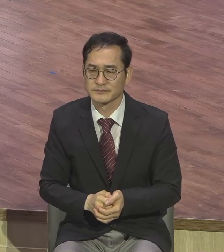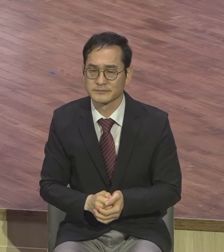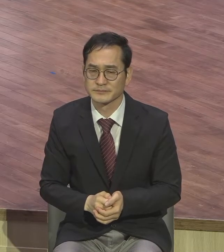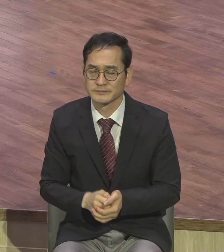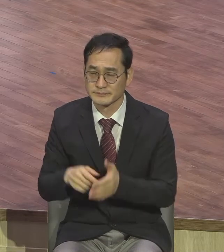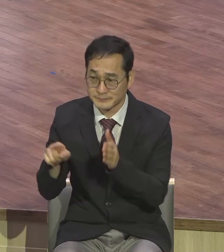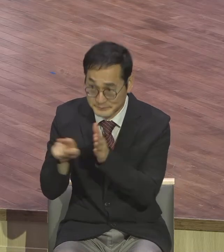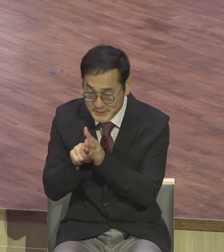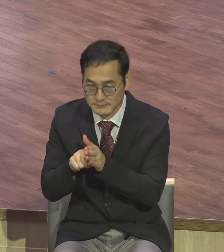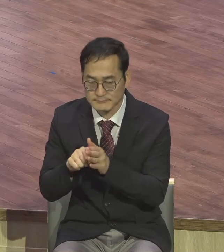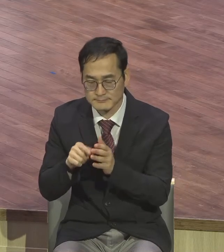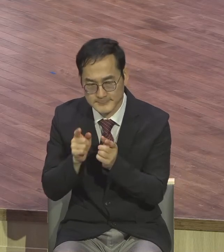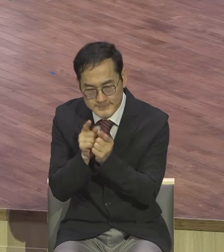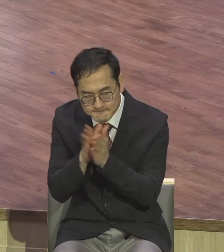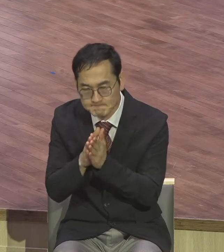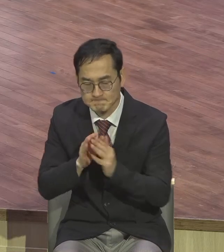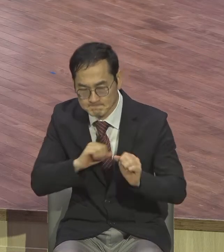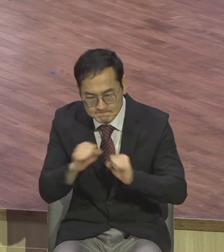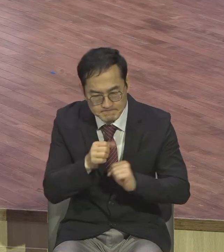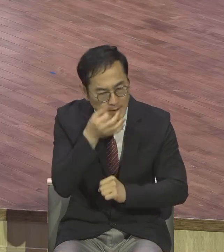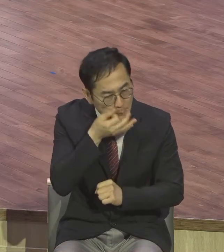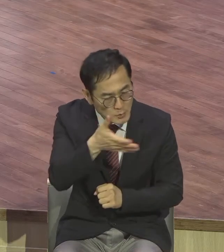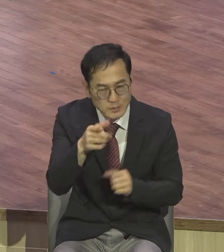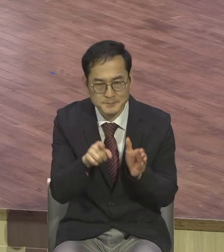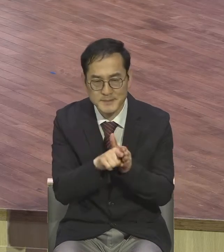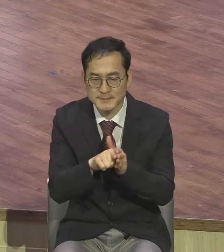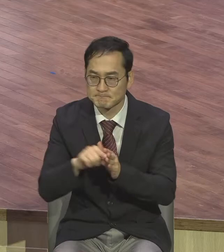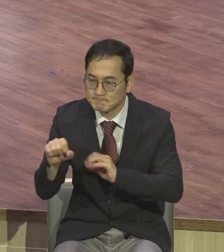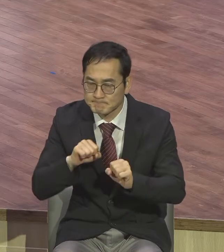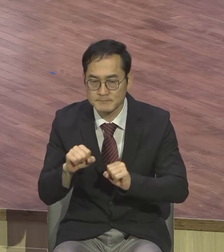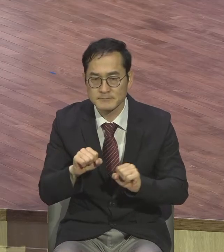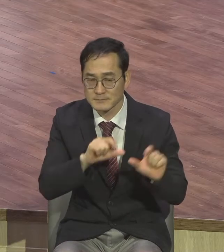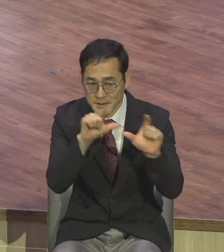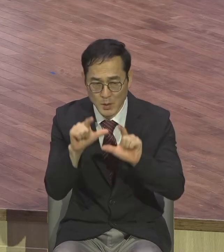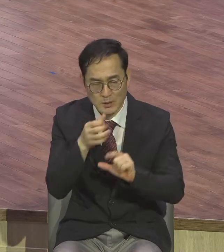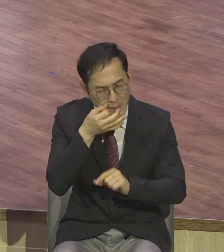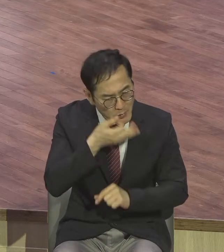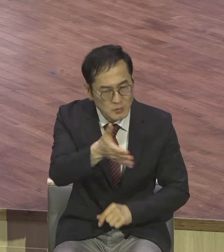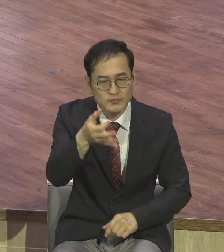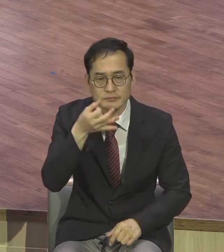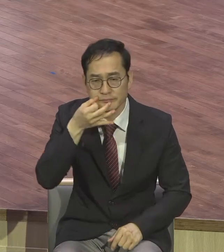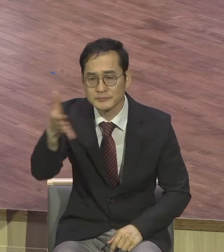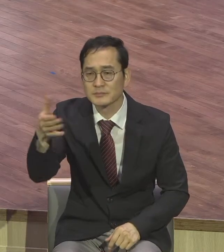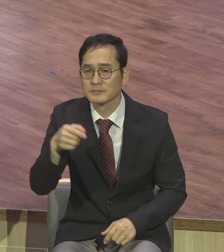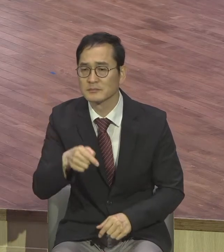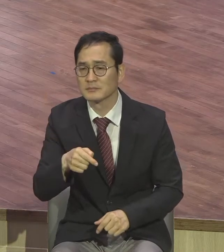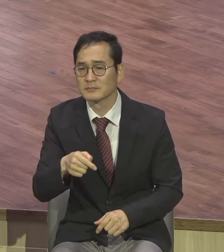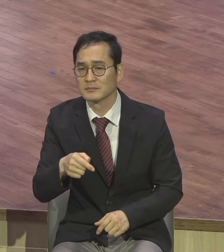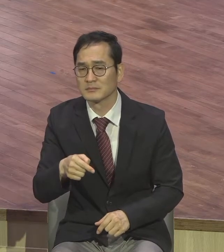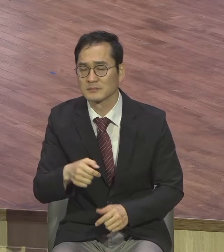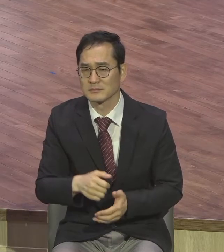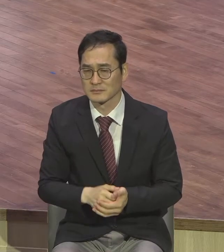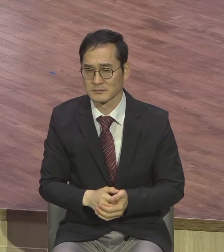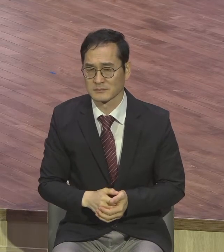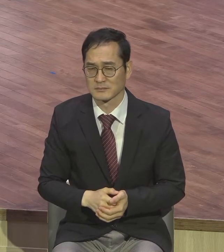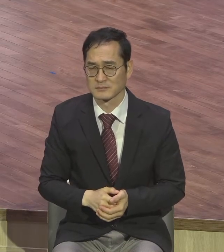영향력을 못 입히지요. 적용을 안 했으니까 응답이 없으니까. 그걸 형식적인 종교생활을